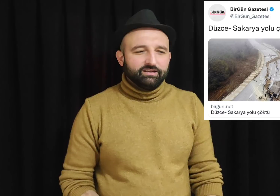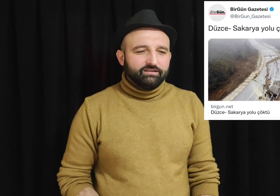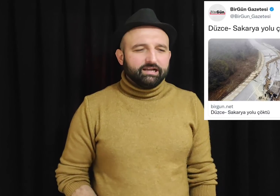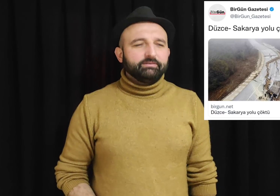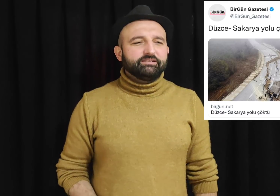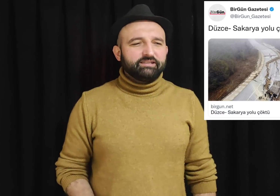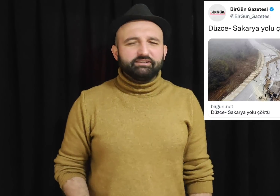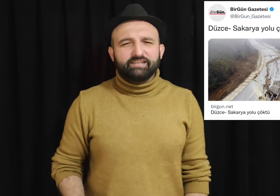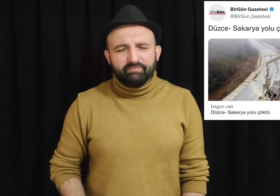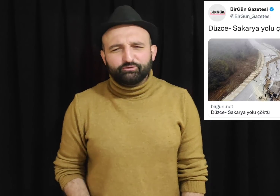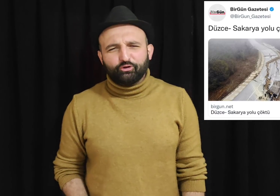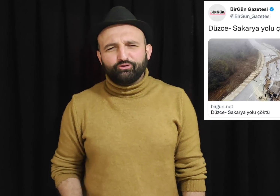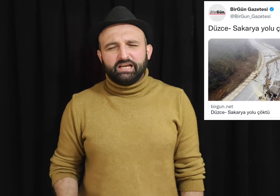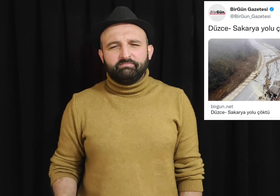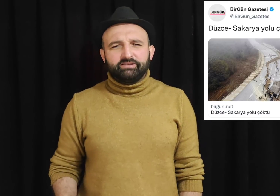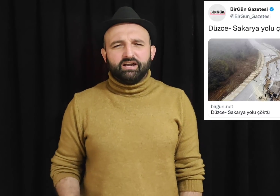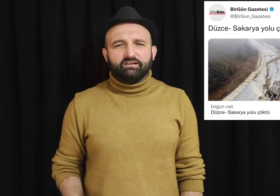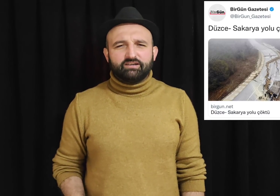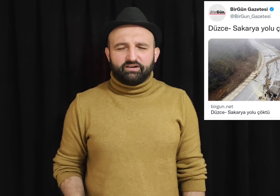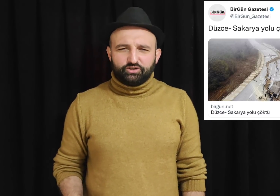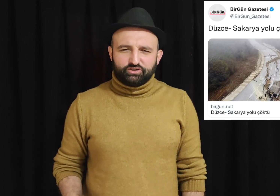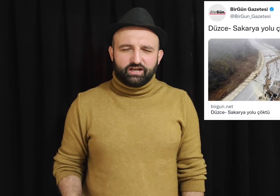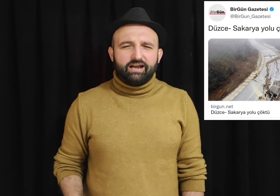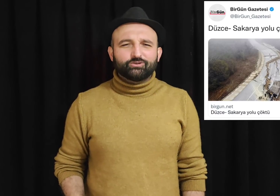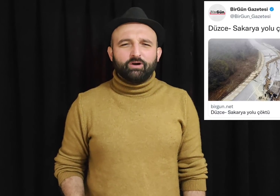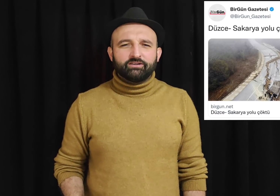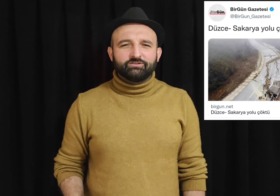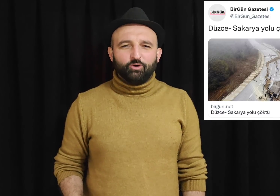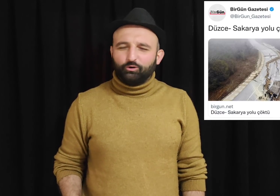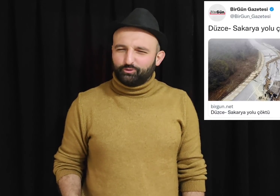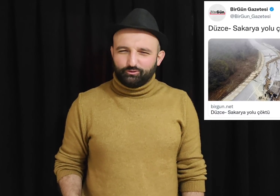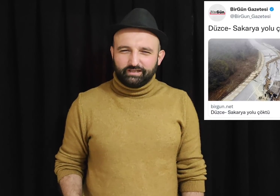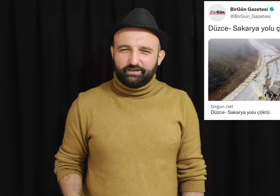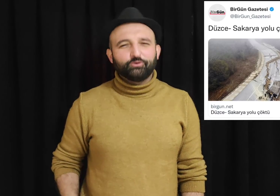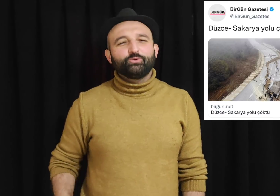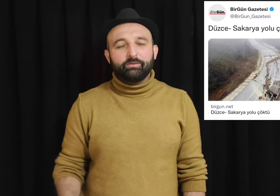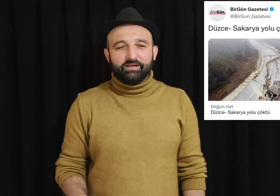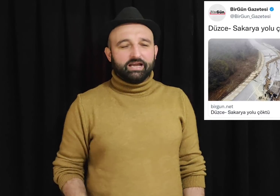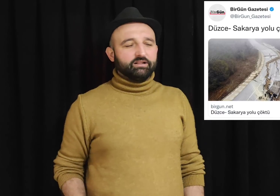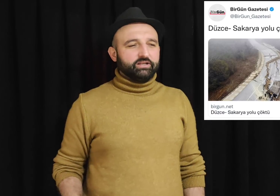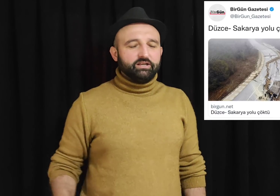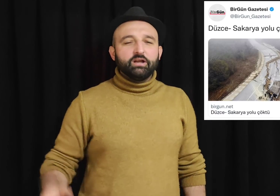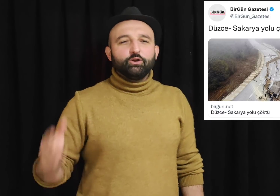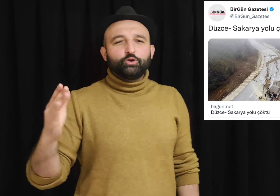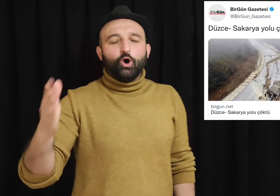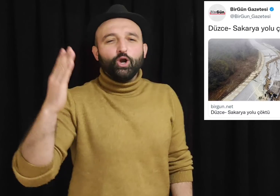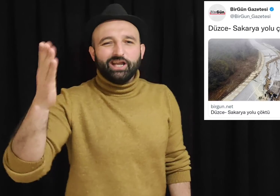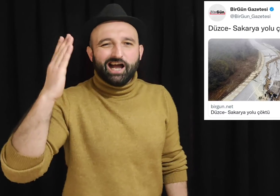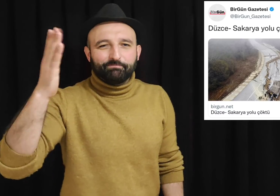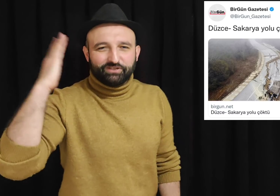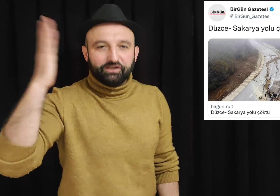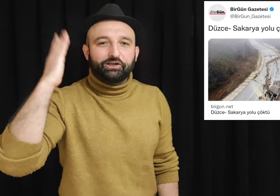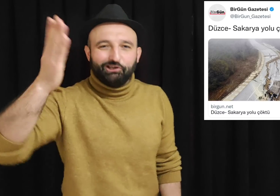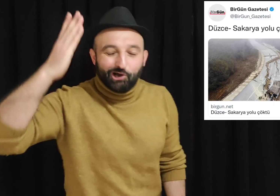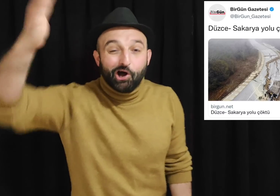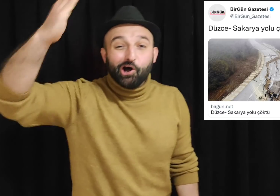Tabi ister istemez sosyal medya karıştı. Erdoğan'ın o sözleri gündeme geldi. Yol yaptık yol